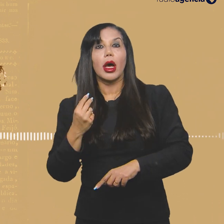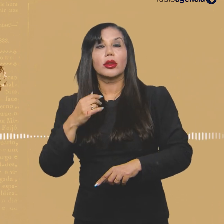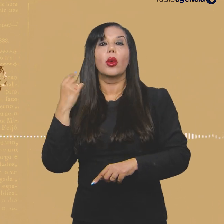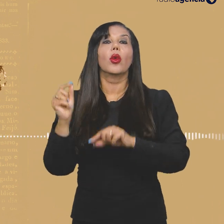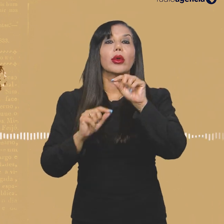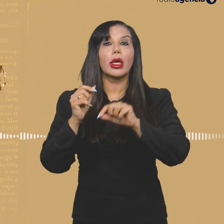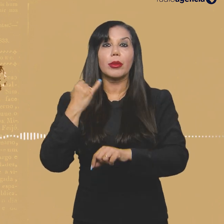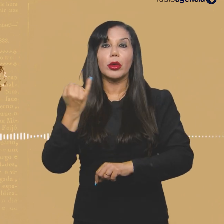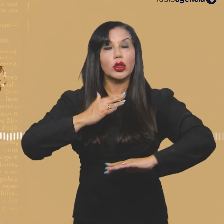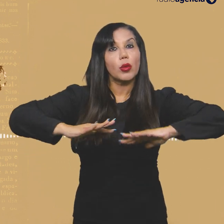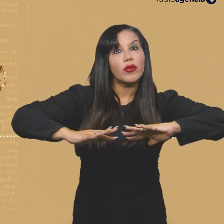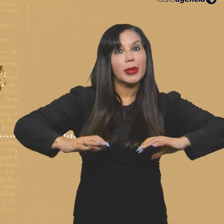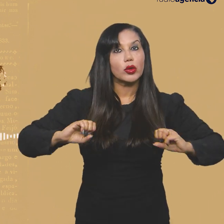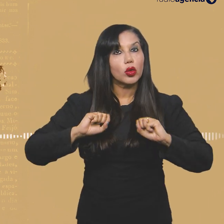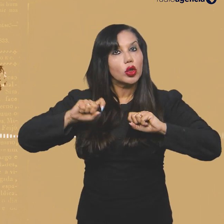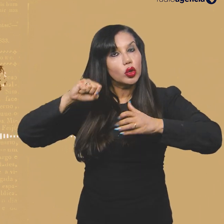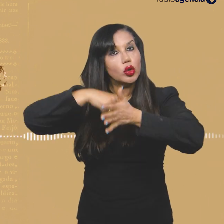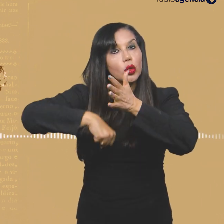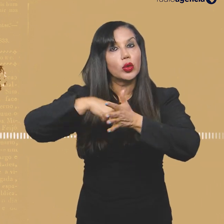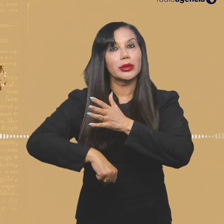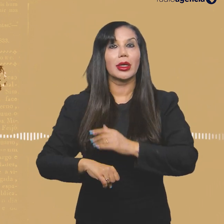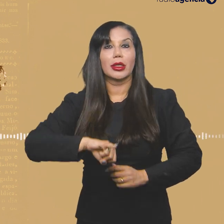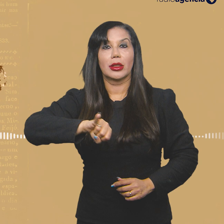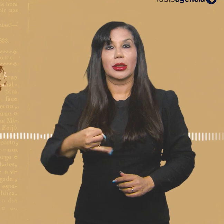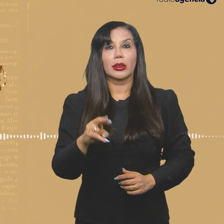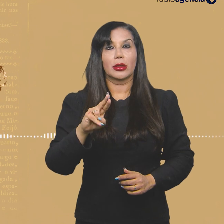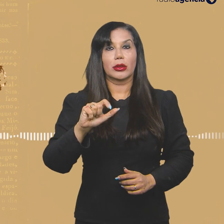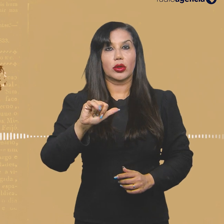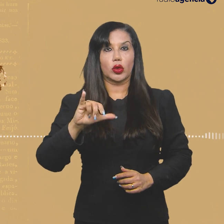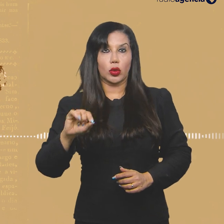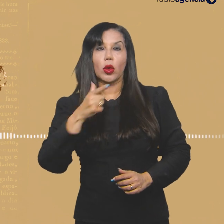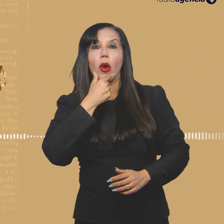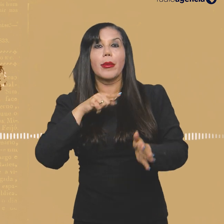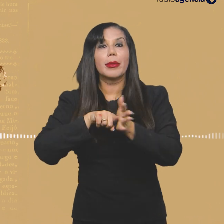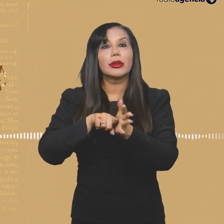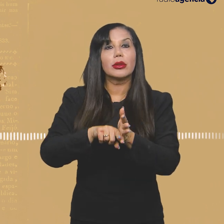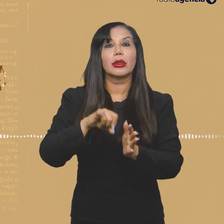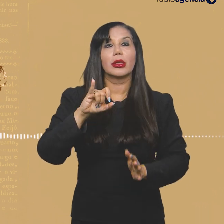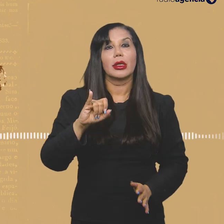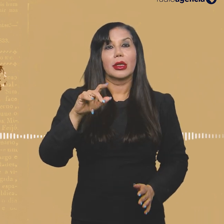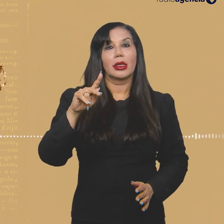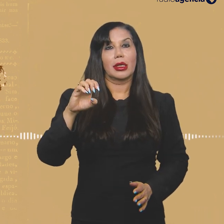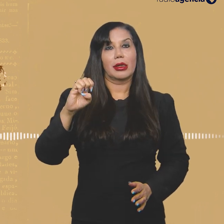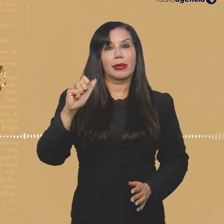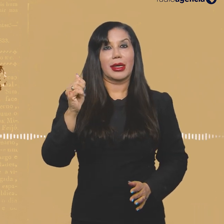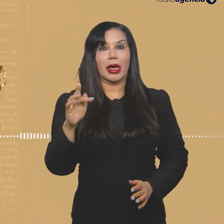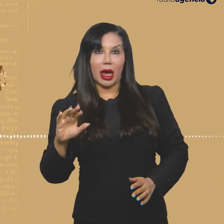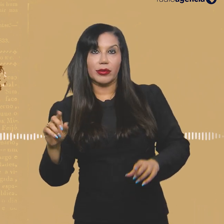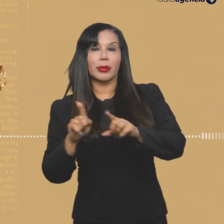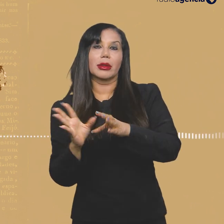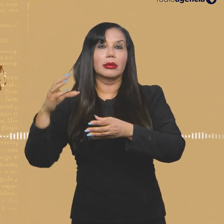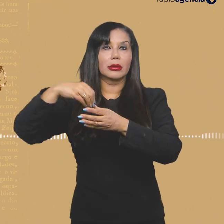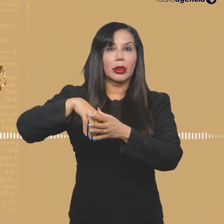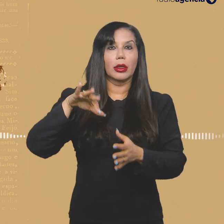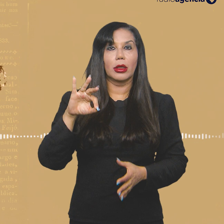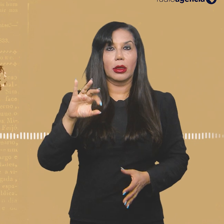bastante interessante esse movimento. O Júlio Menezes Silva é pesquisador do Ipeafro e também integra o